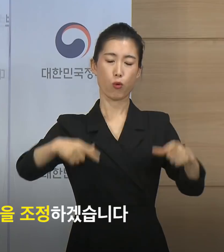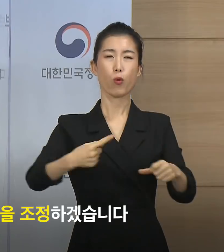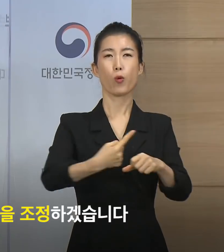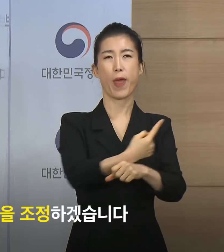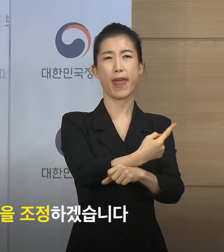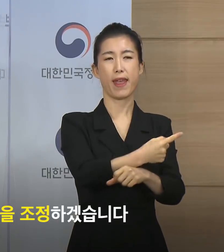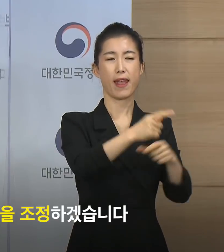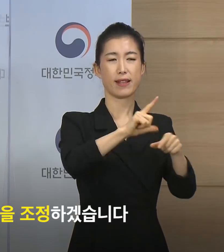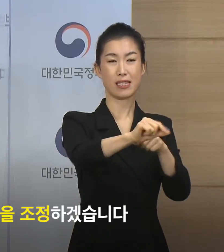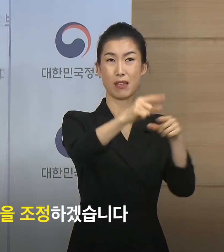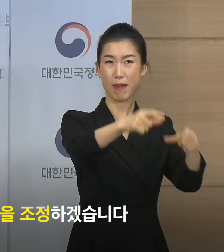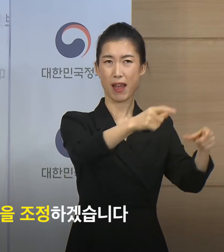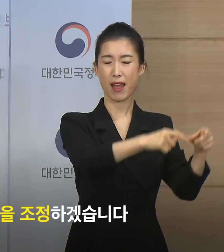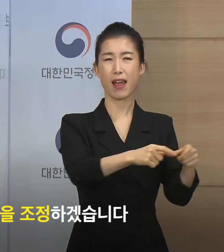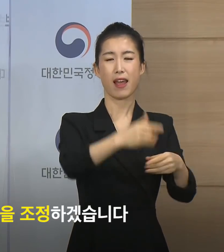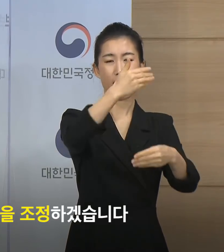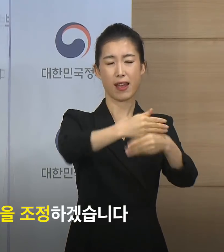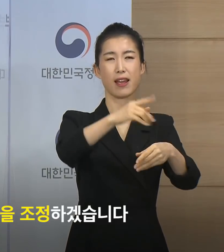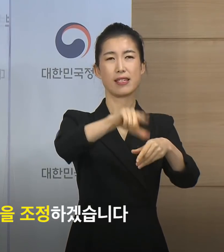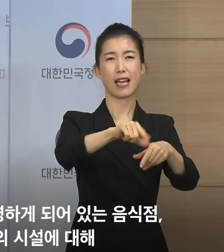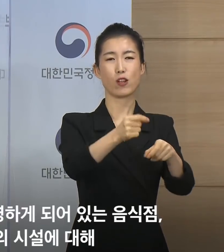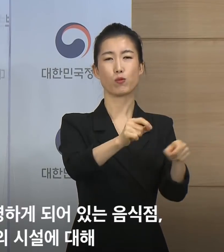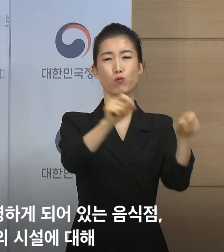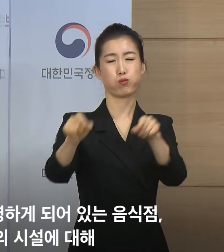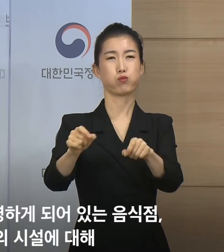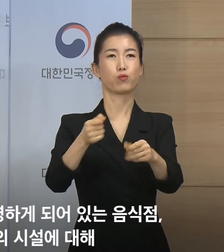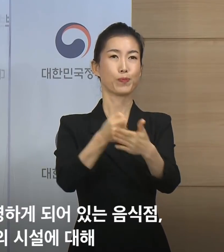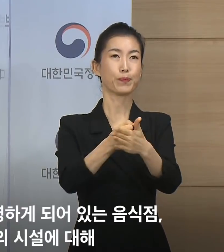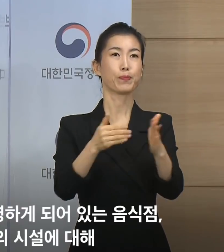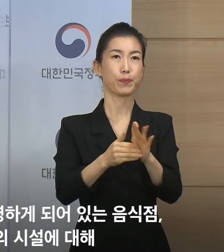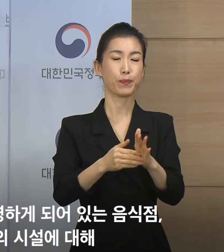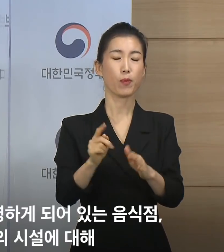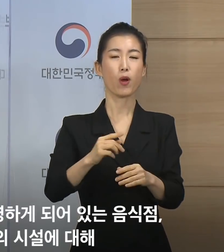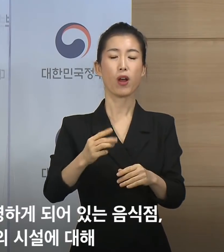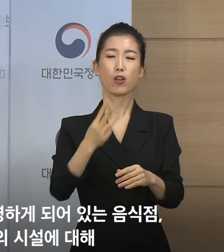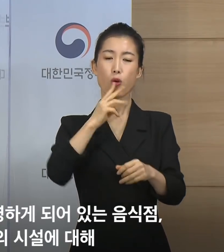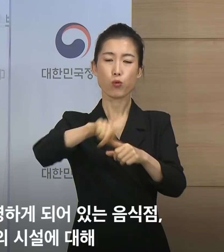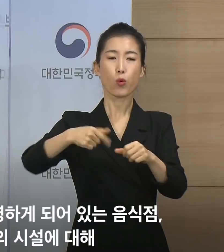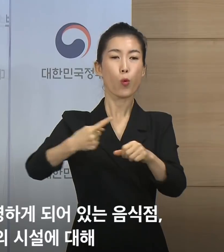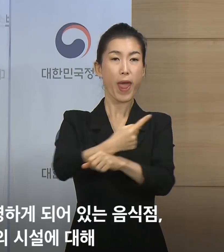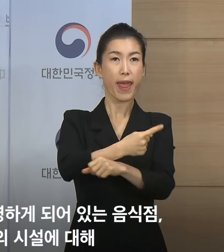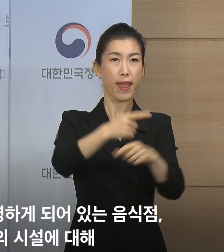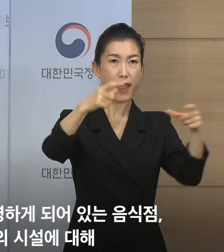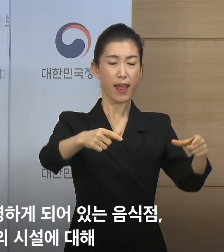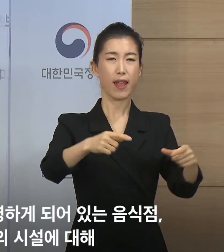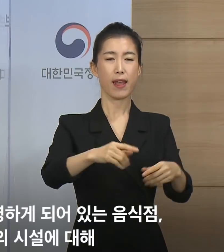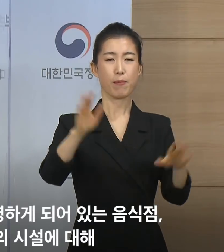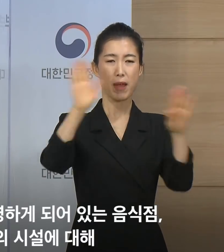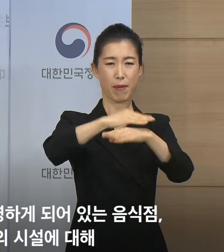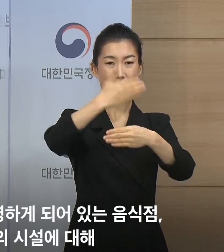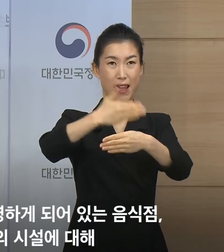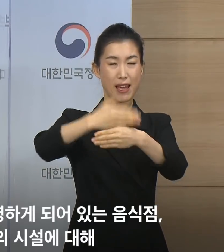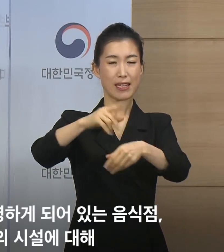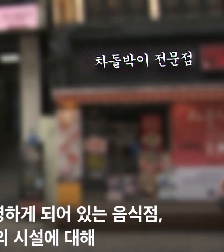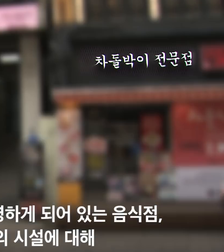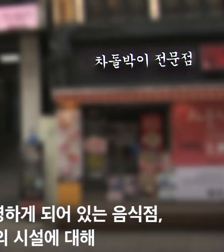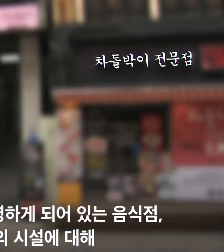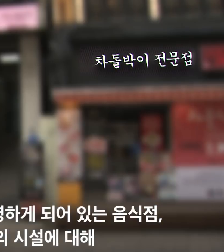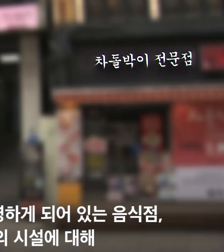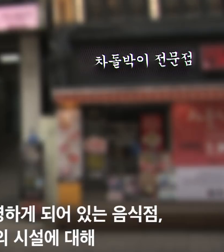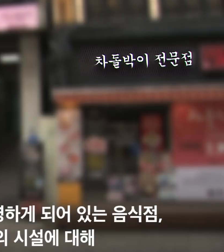제한을 조정하겠습니다. 비수도권 지역은 현재 21시까지 운영하게 되어 있는